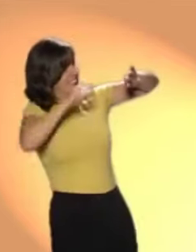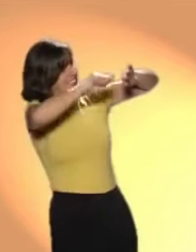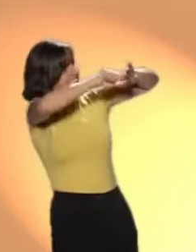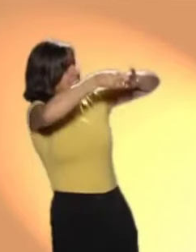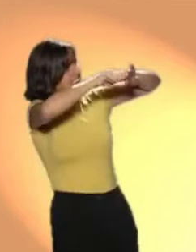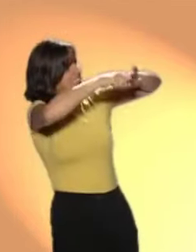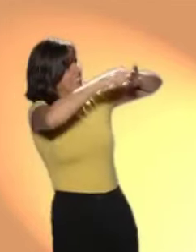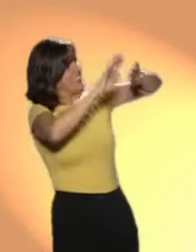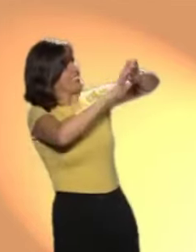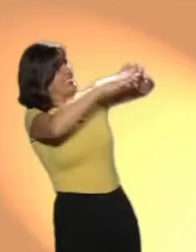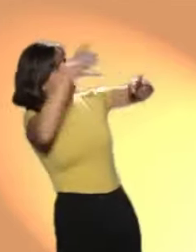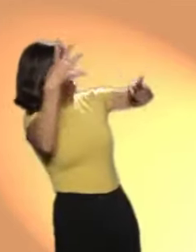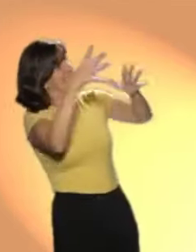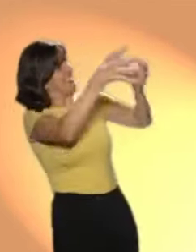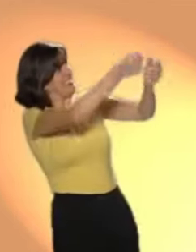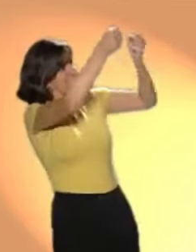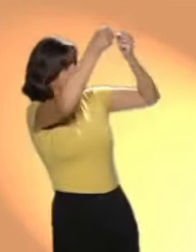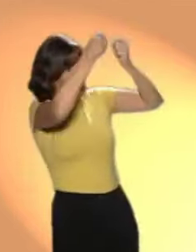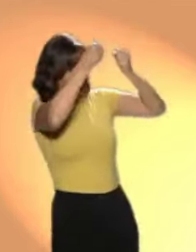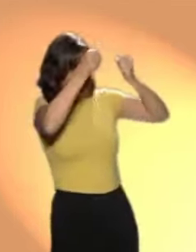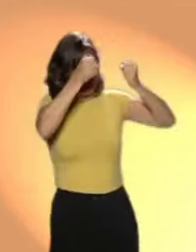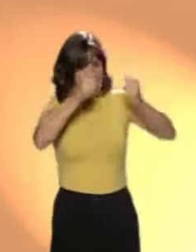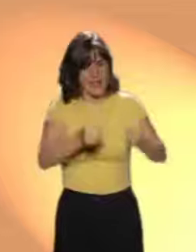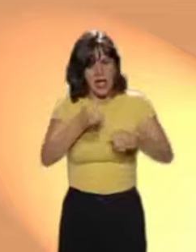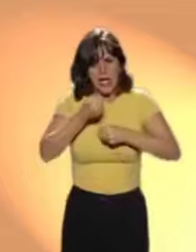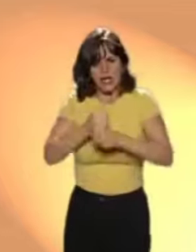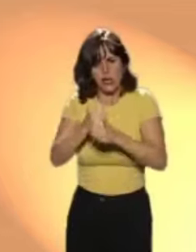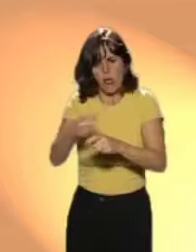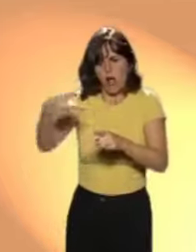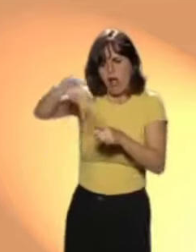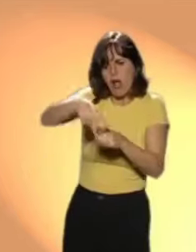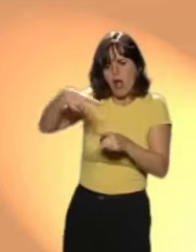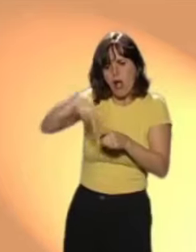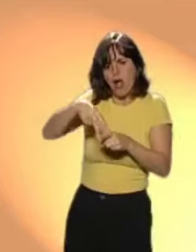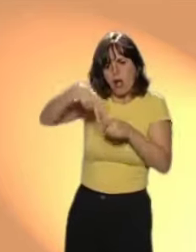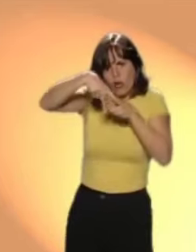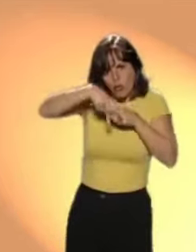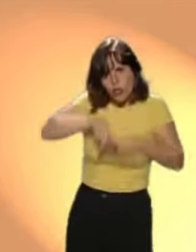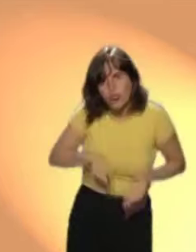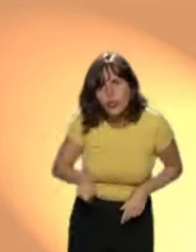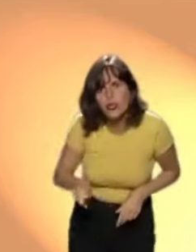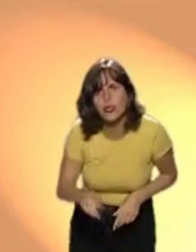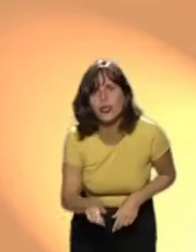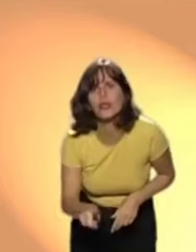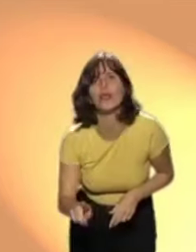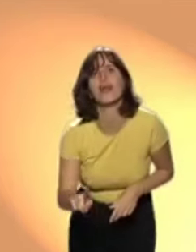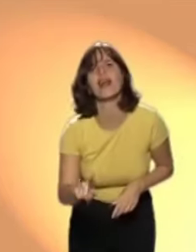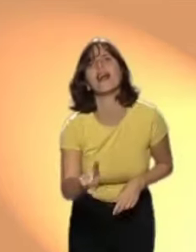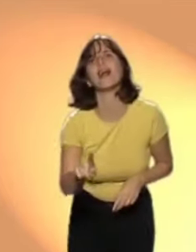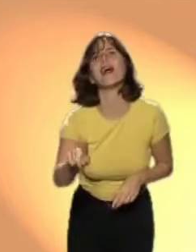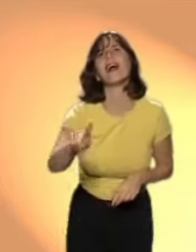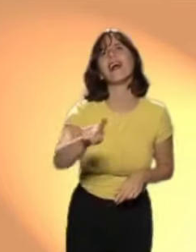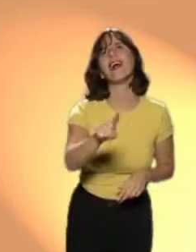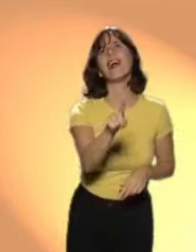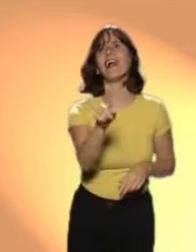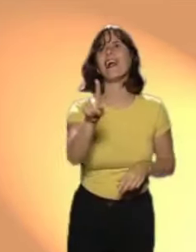Sacó a su hermano de la jaula con la llave Y los dos se montaron en la escoba mágica Salieron de la casa